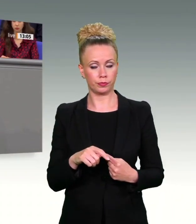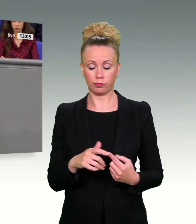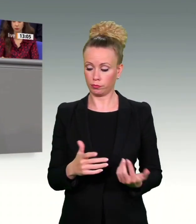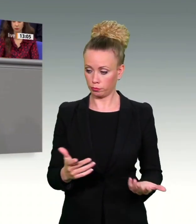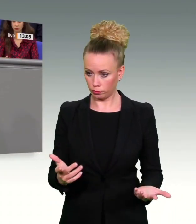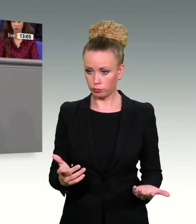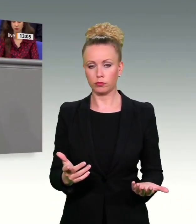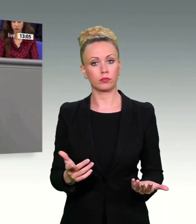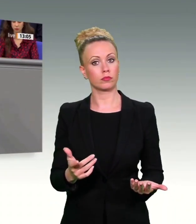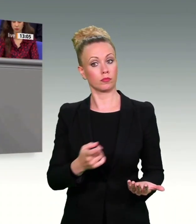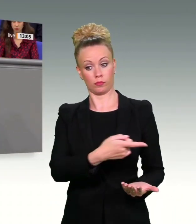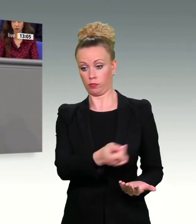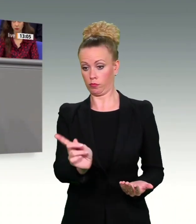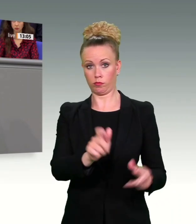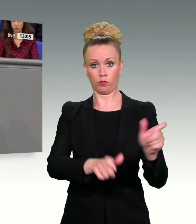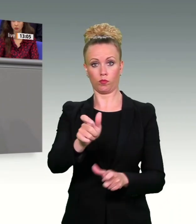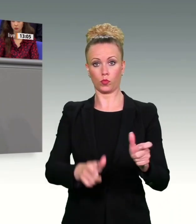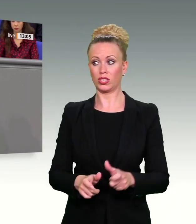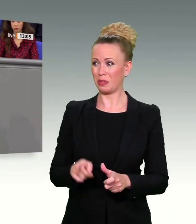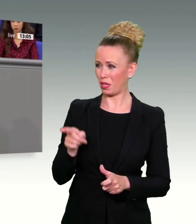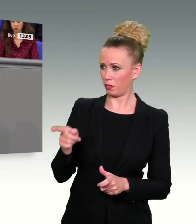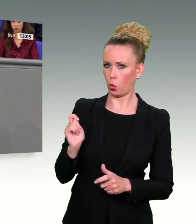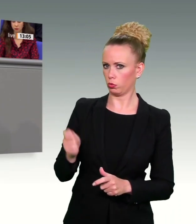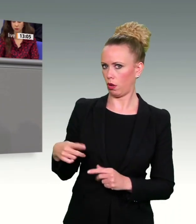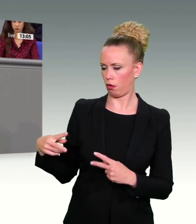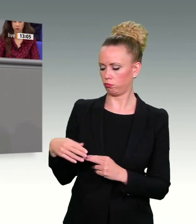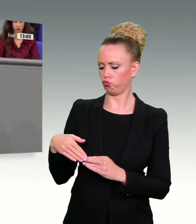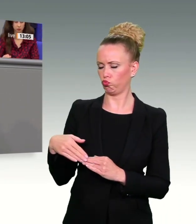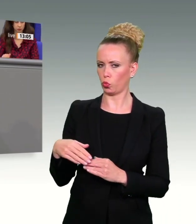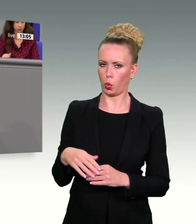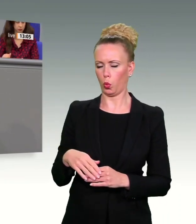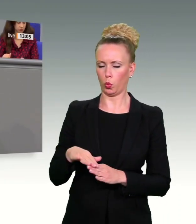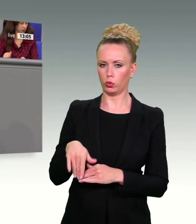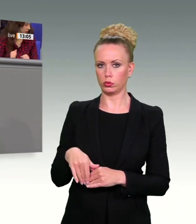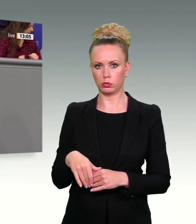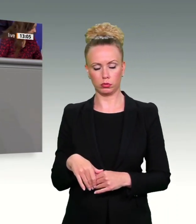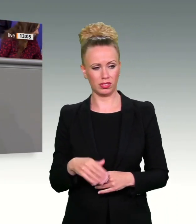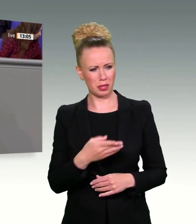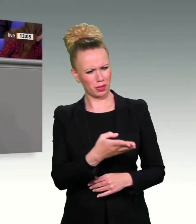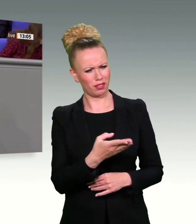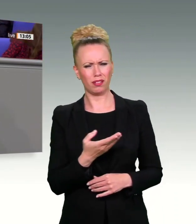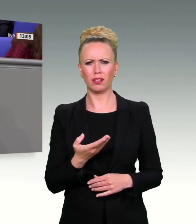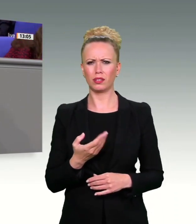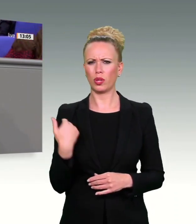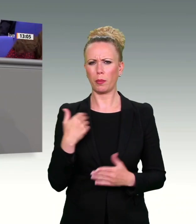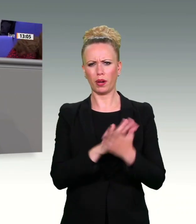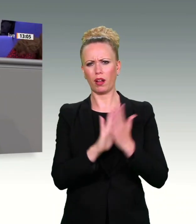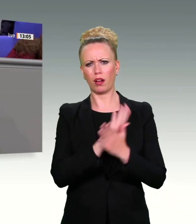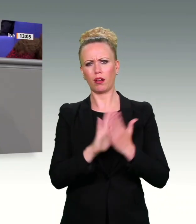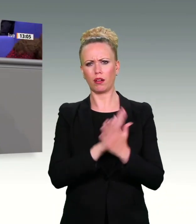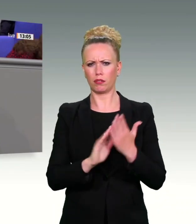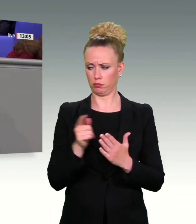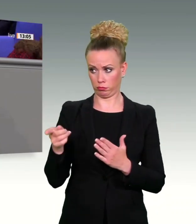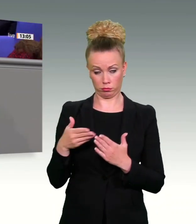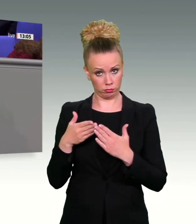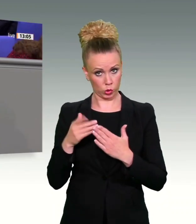zentralen Teil des Urteils einfach ausblenden. Wer ein Gerichtsurteil so selektiv liest, wie Sie das tun, der missbraucht